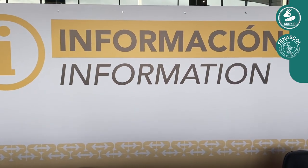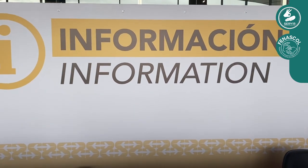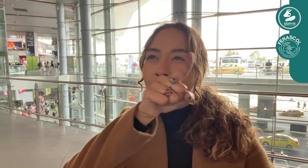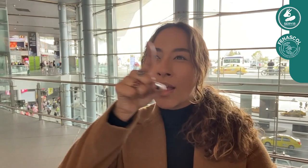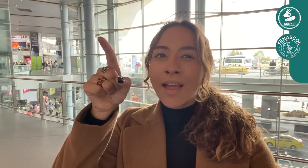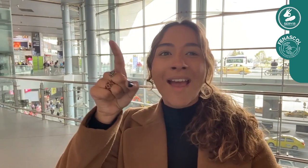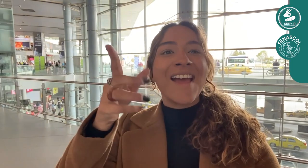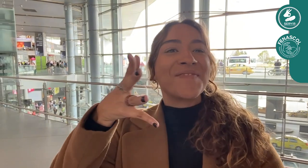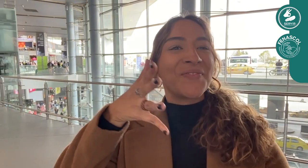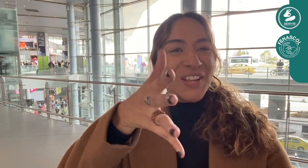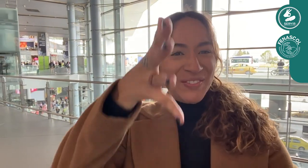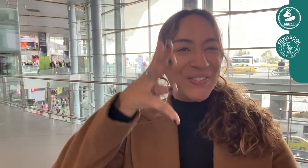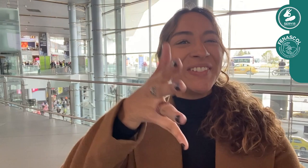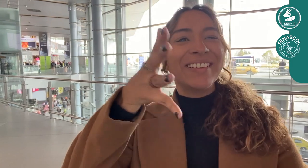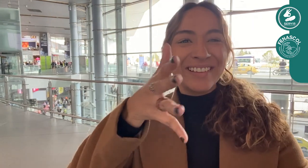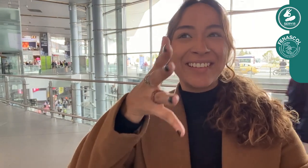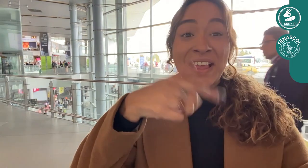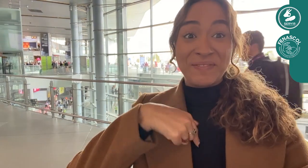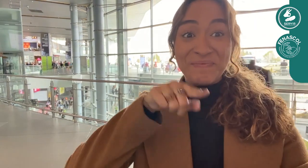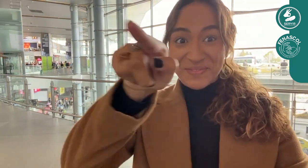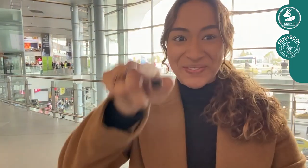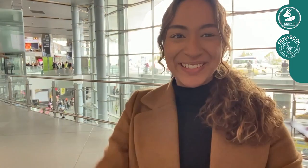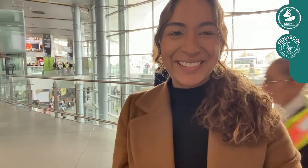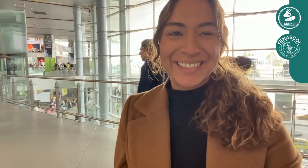Aquí dice, ¡información! Aquí voy.